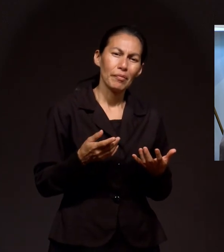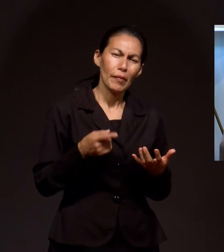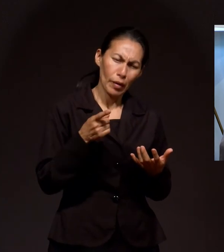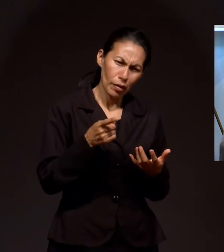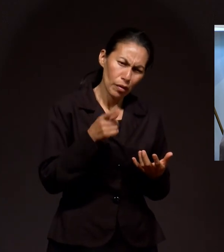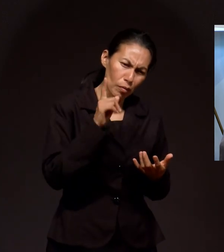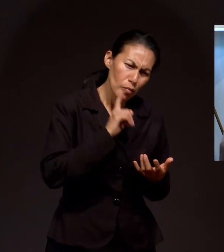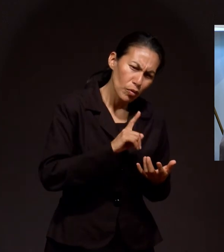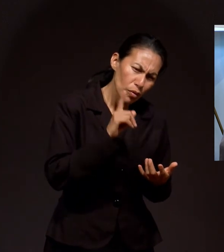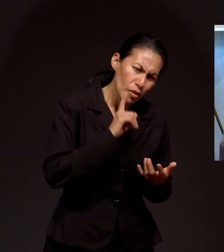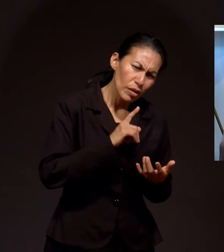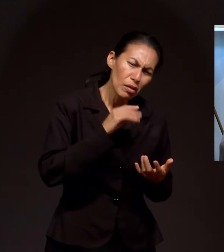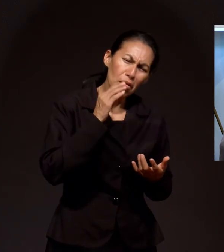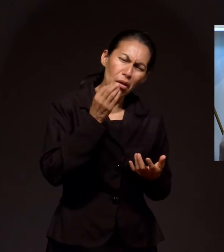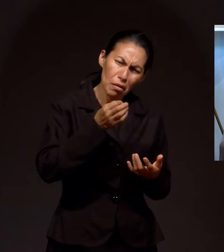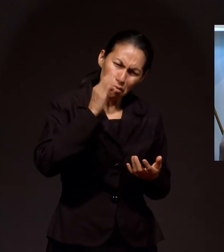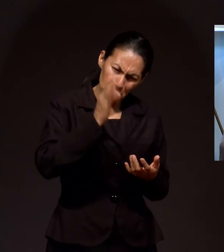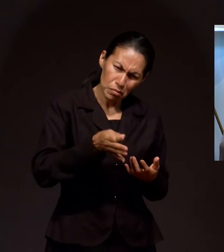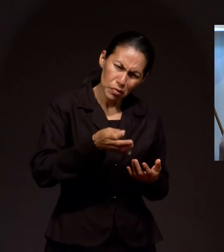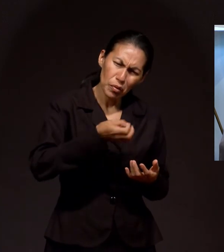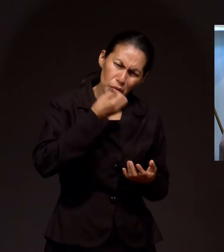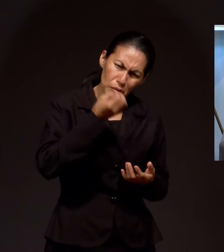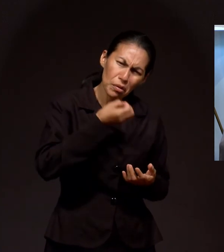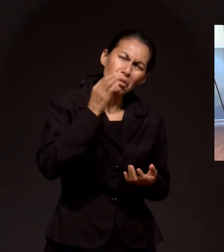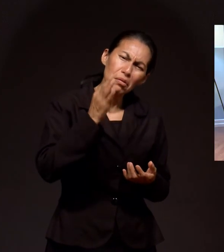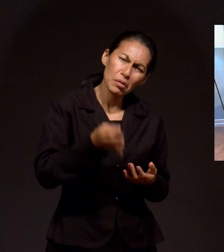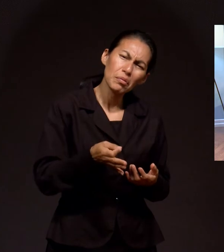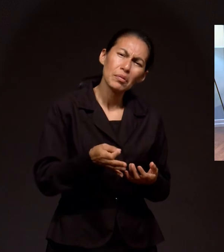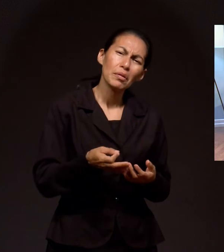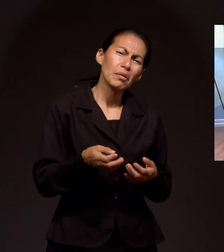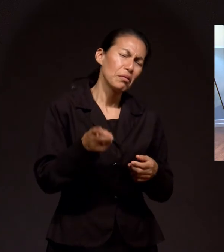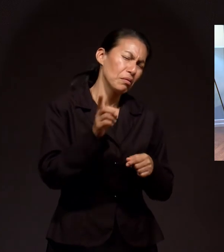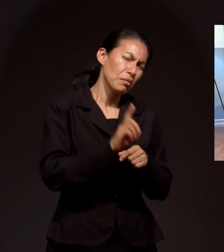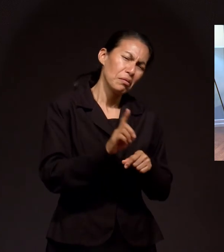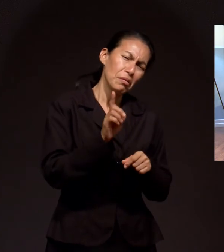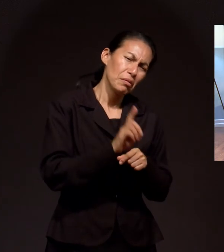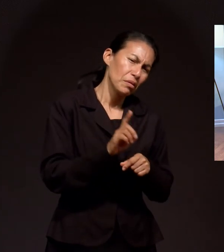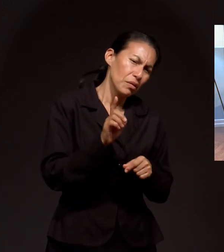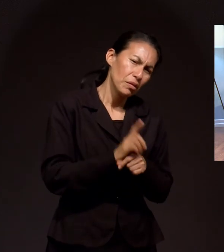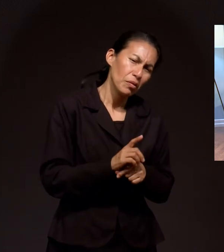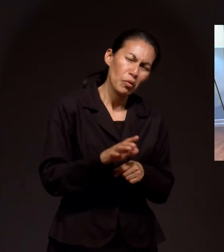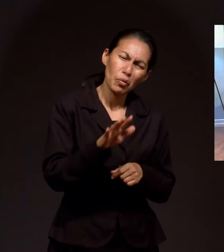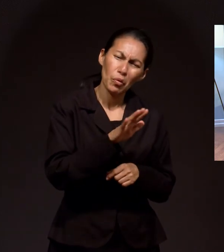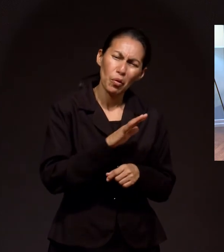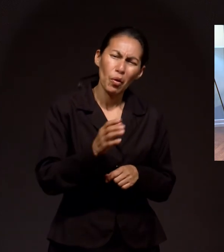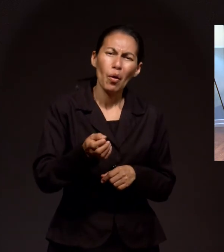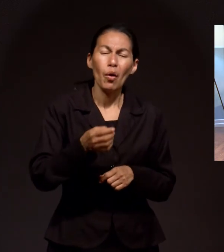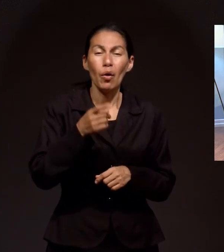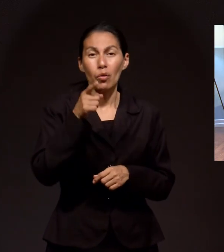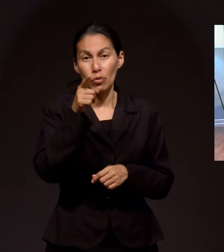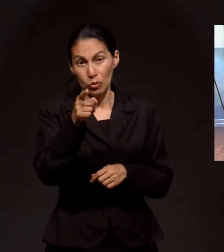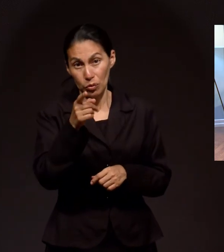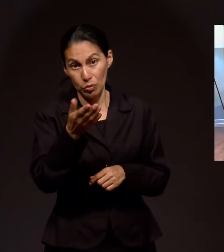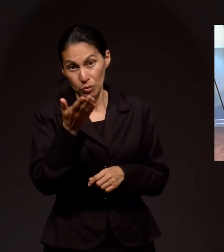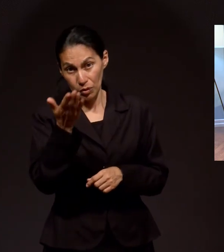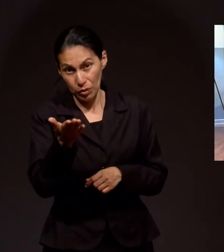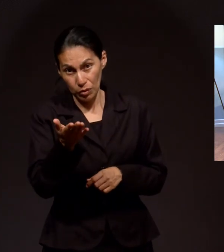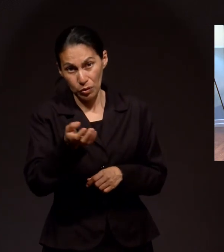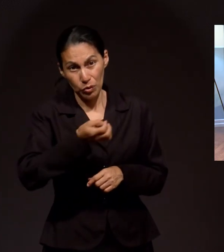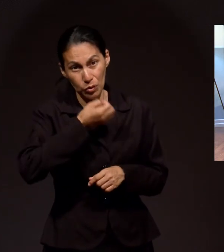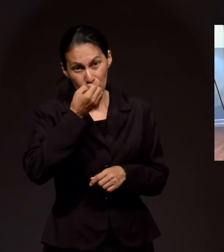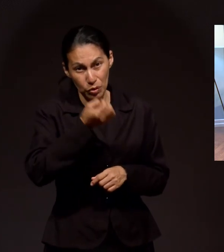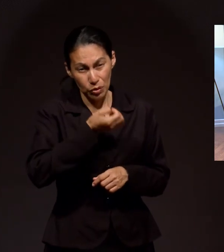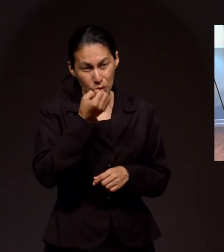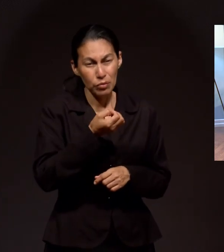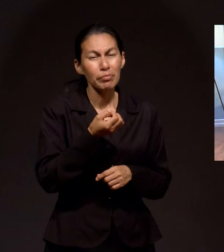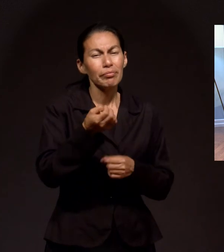aceptación en sus deseos de ellas, de que ponen sus pedidos de oración y sus agradecimientos